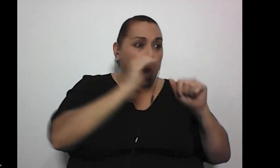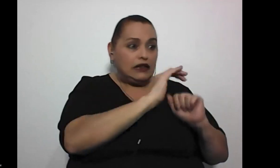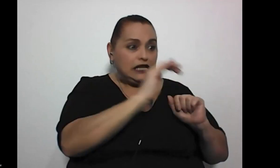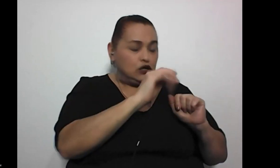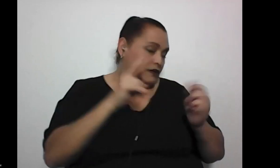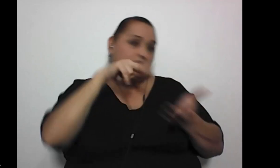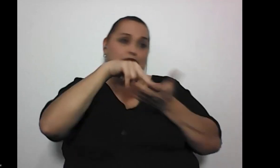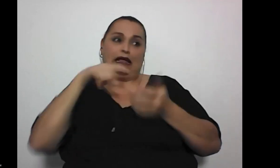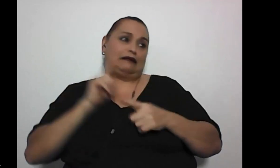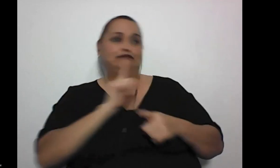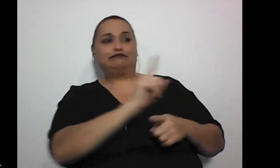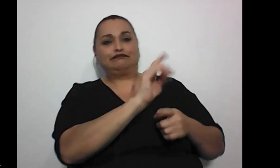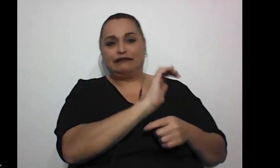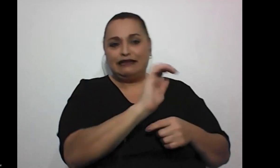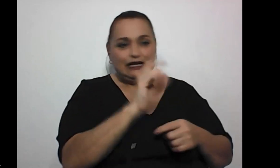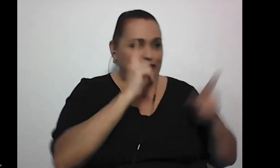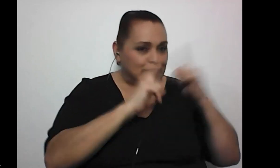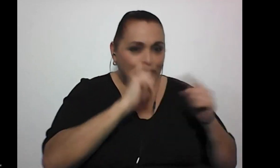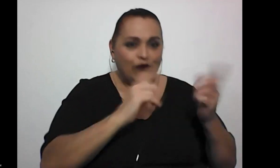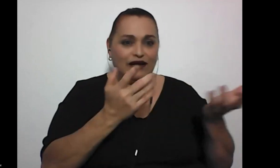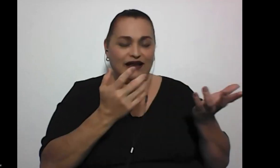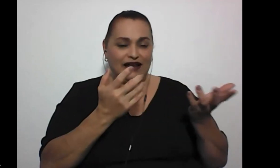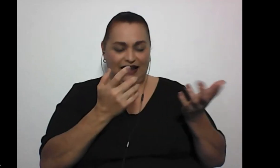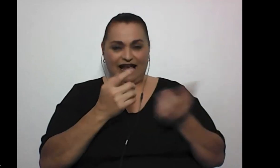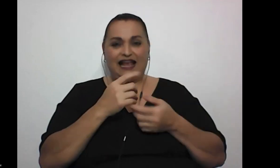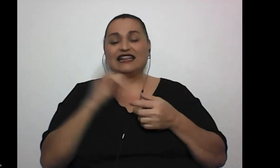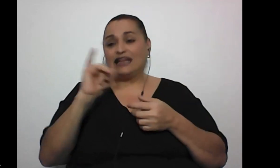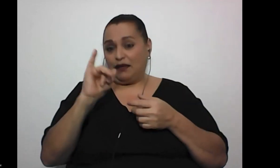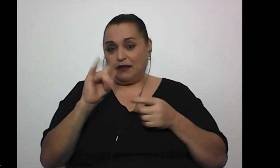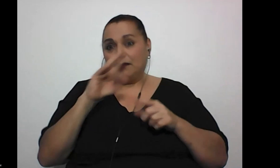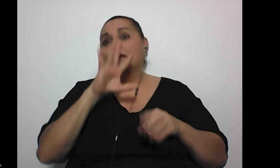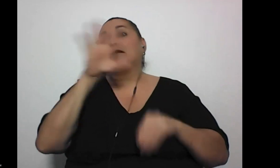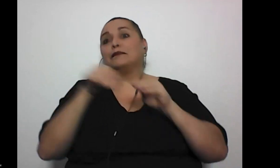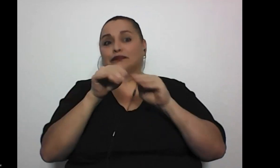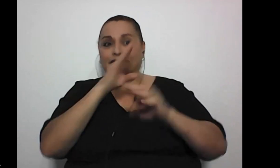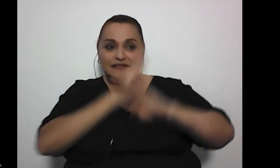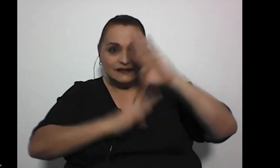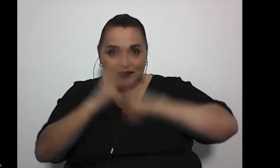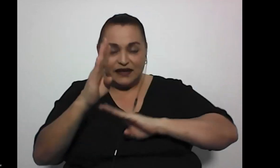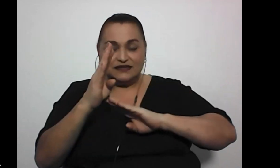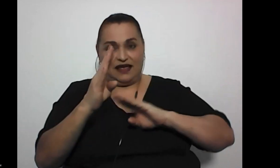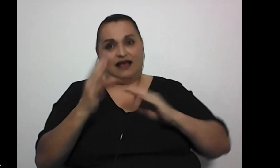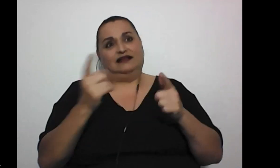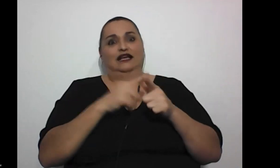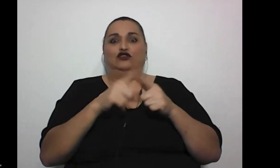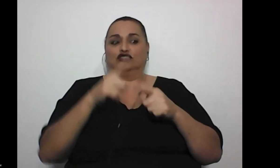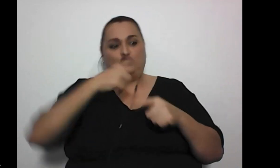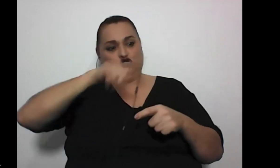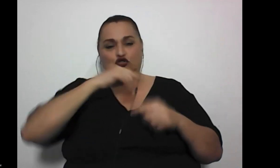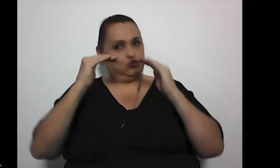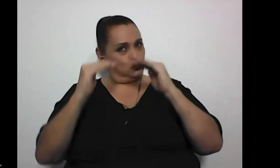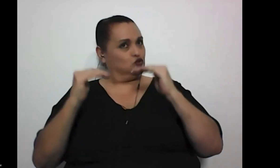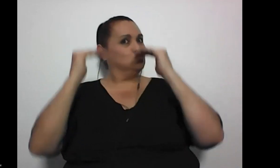casi siempre verdad y tras de todo con una discapacidad y fue pucha somos súper mujeres